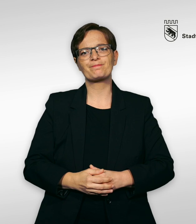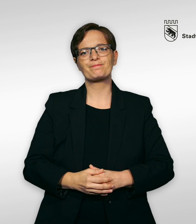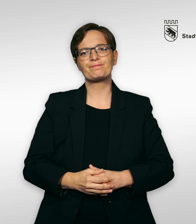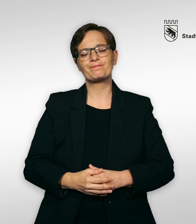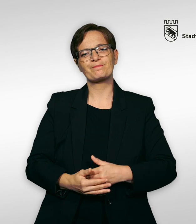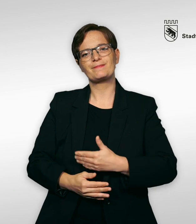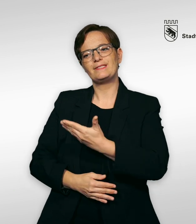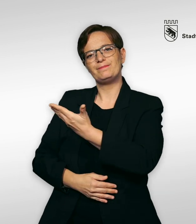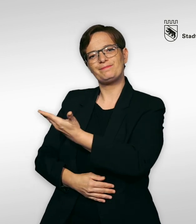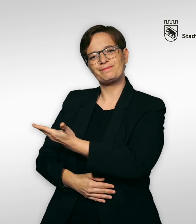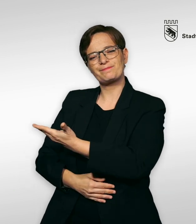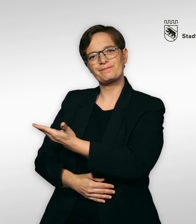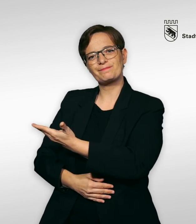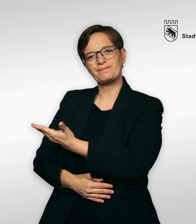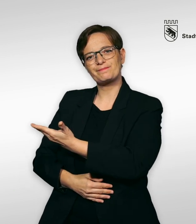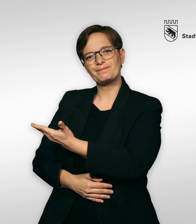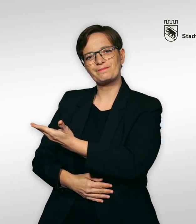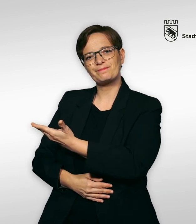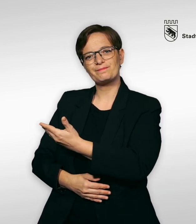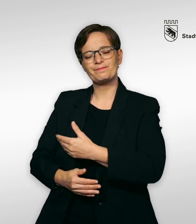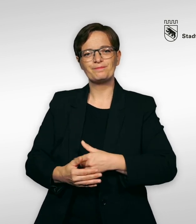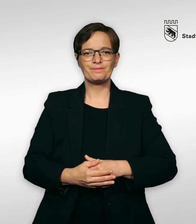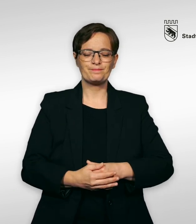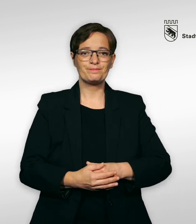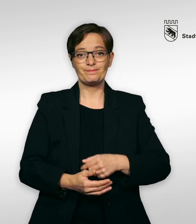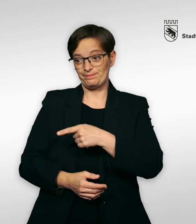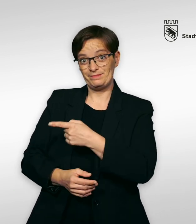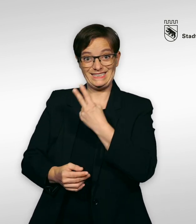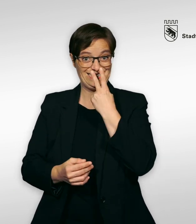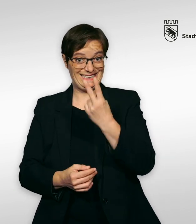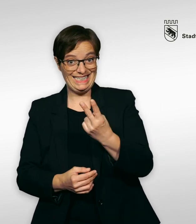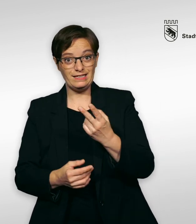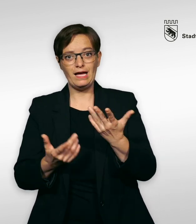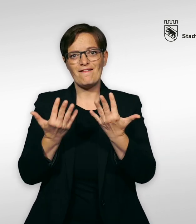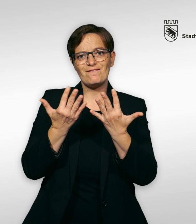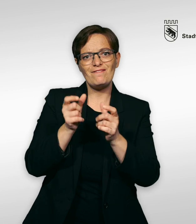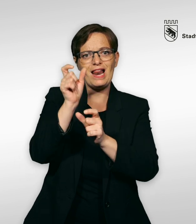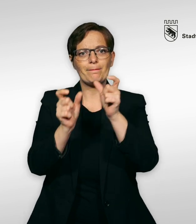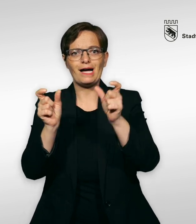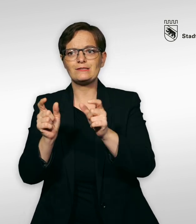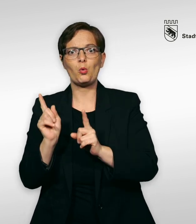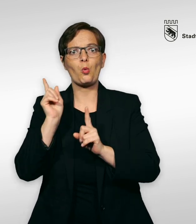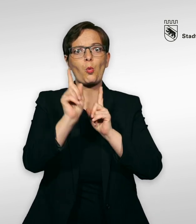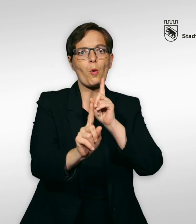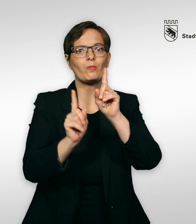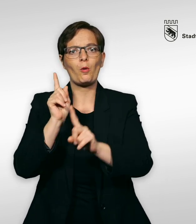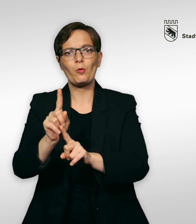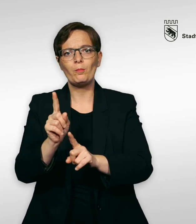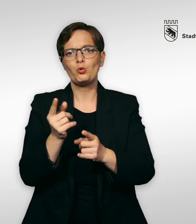Piktogramm Gruppe, drei Personen, die mittlere hält sich die Ohren zu. Bei diesem Piktogramm erfährst du, wie viele Personen am Angebot